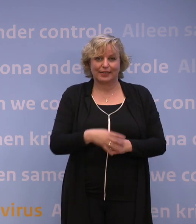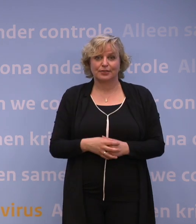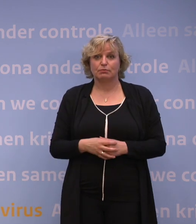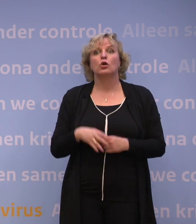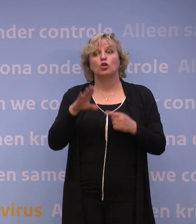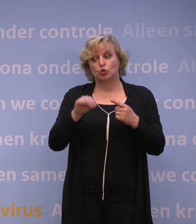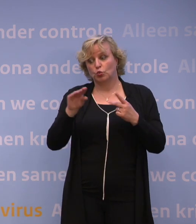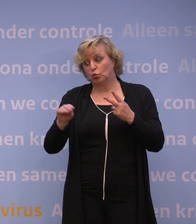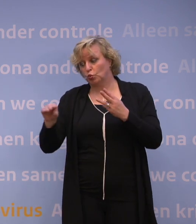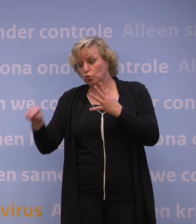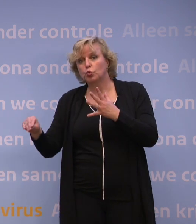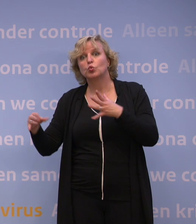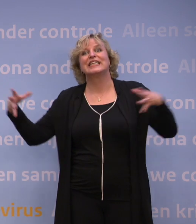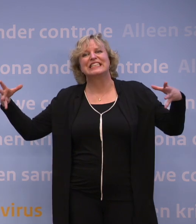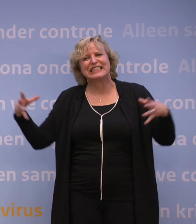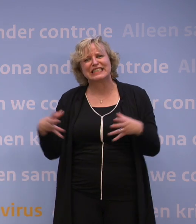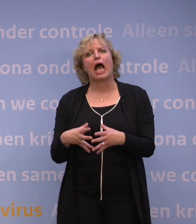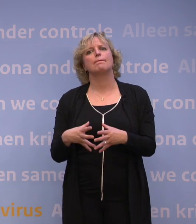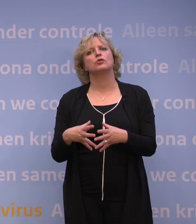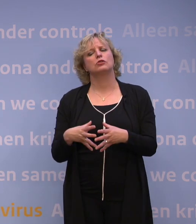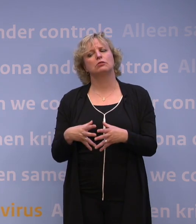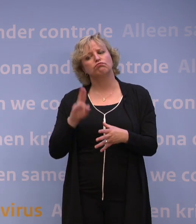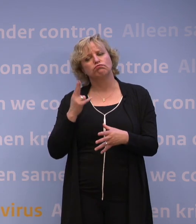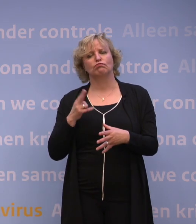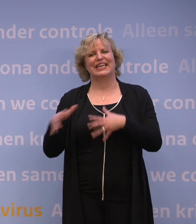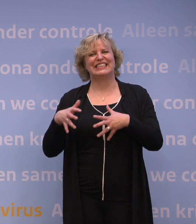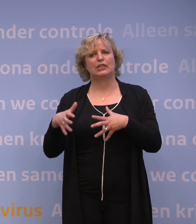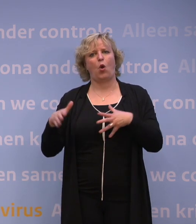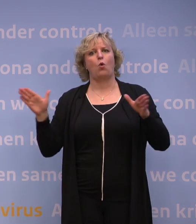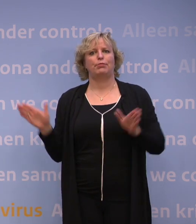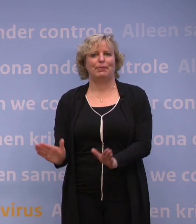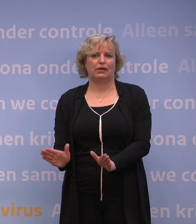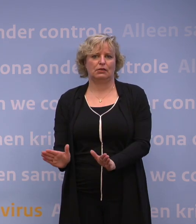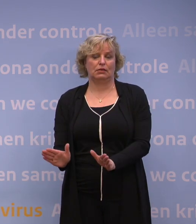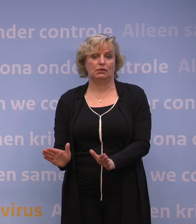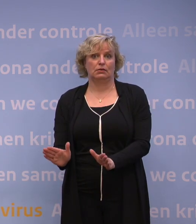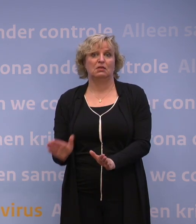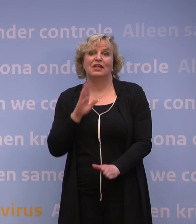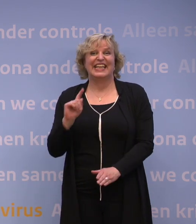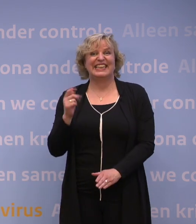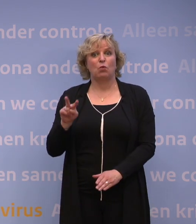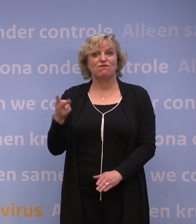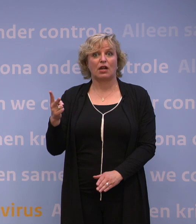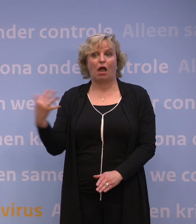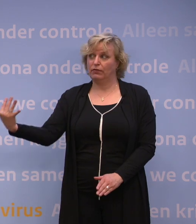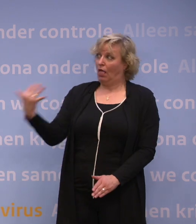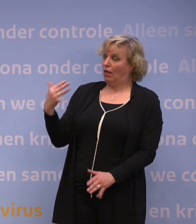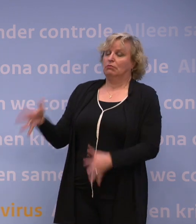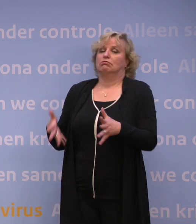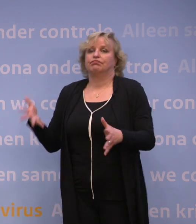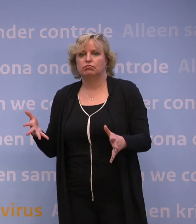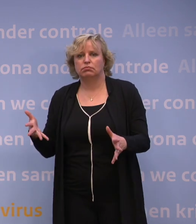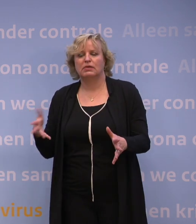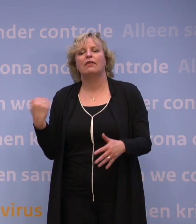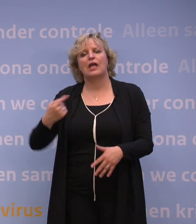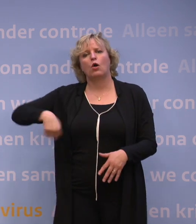doen, dan helpen we met elkaar maximaal om het risico te beperken. Dan kun je nog in de rug worden aangevallen door een nieuwe variant. Nou, daarom blijven wij de zomer ook